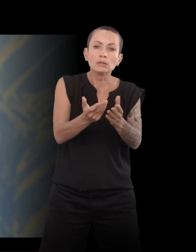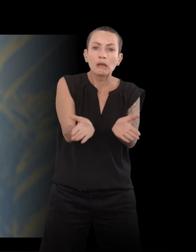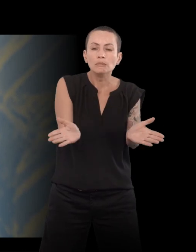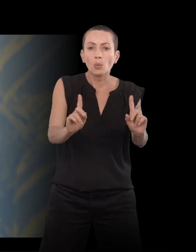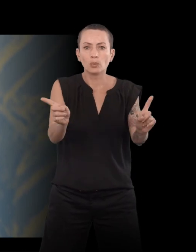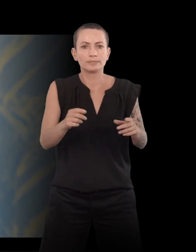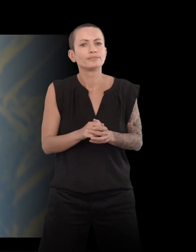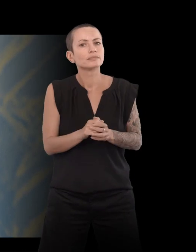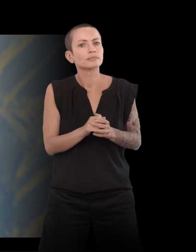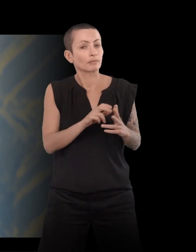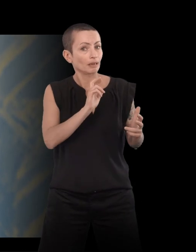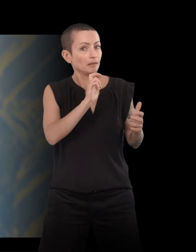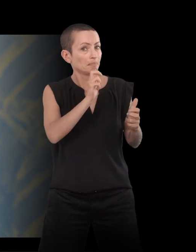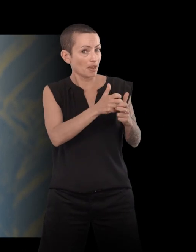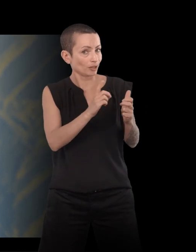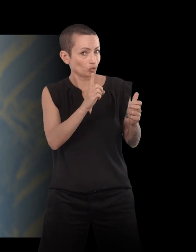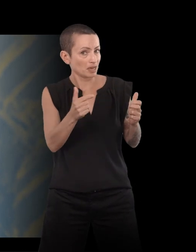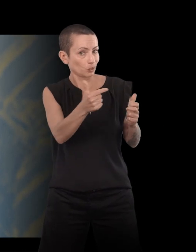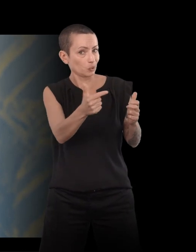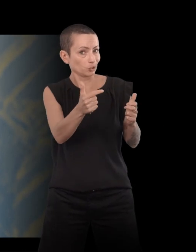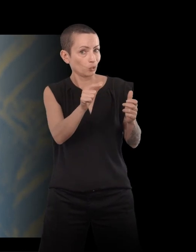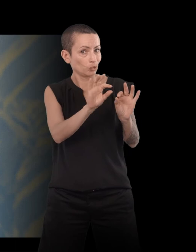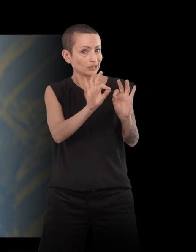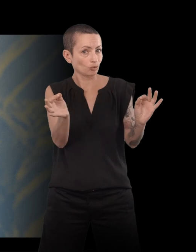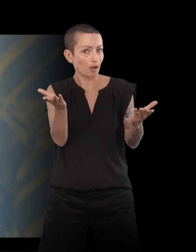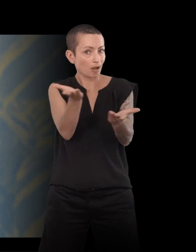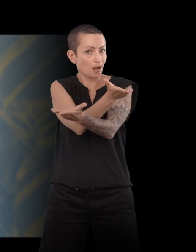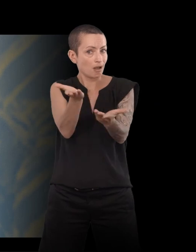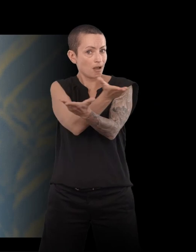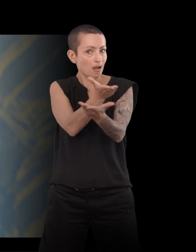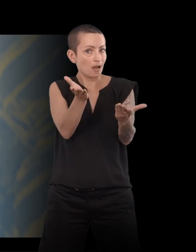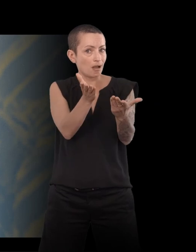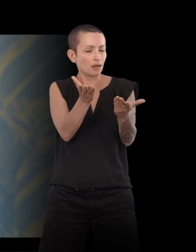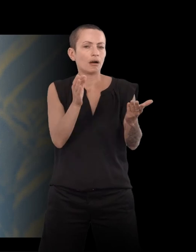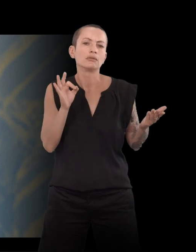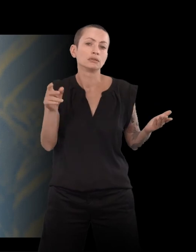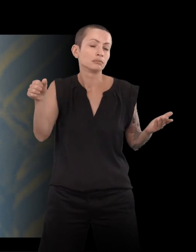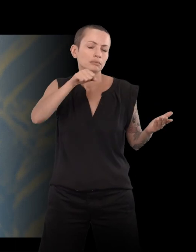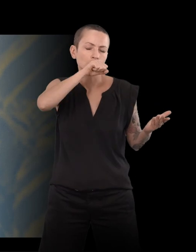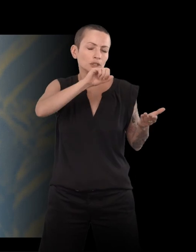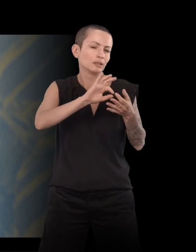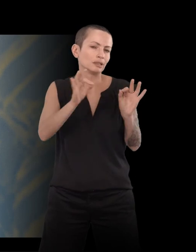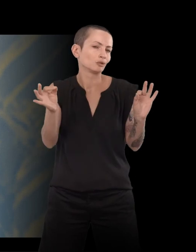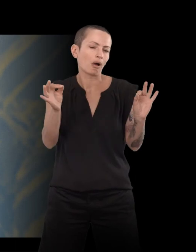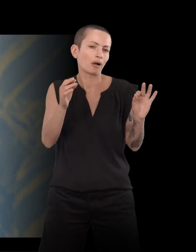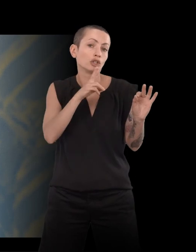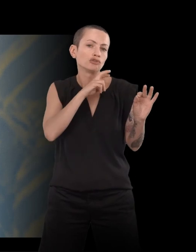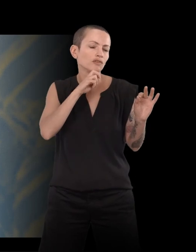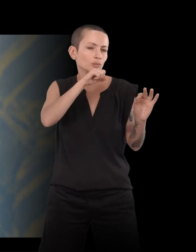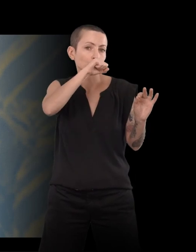Avec Pierre Dumayet, vous vous racontiez des histoires souvent comme Il adorait les histoires juives. Il n a pas une autre à me raconter. C'est pour ça que vous